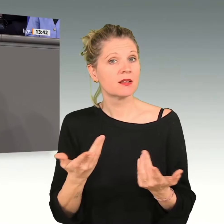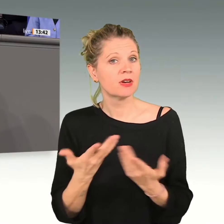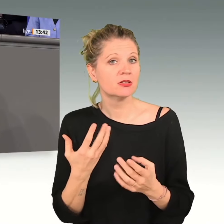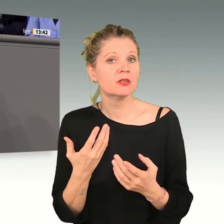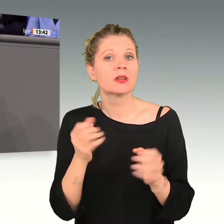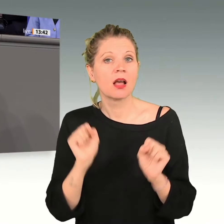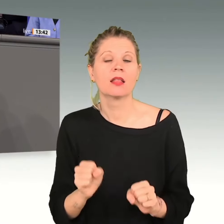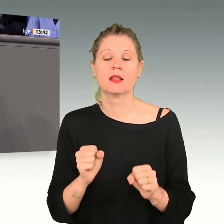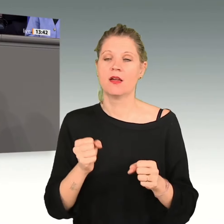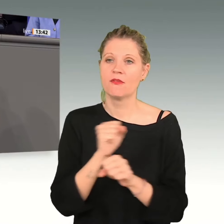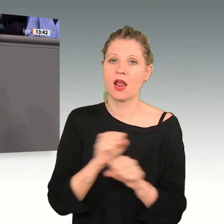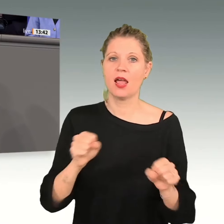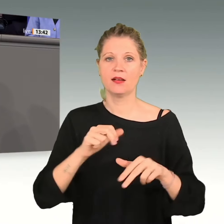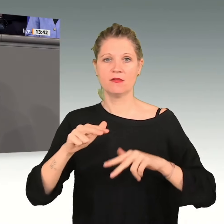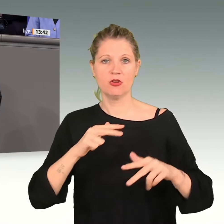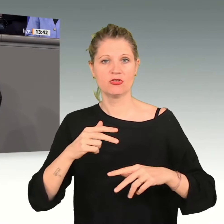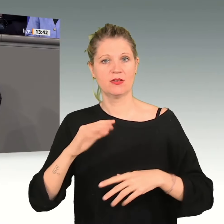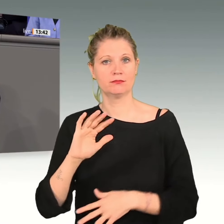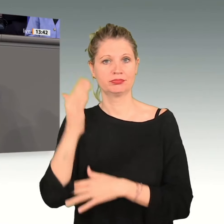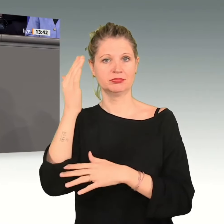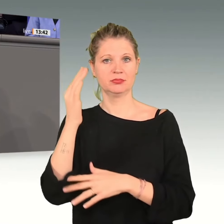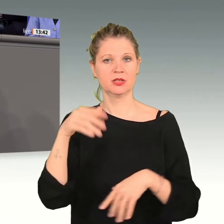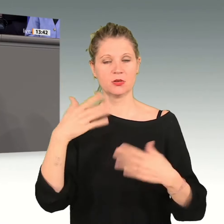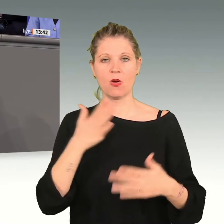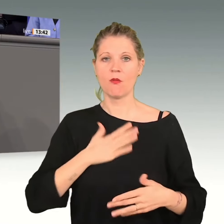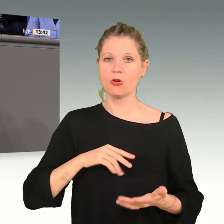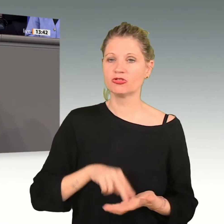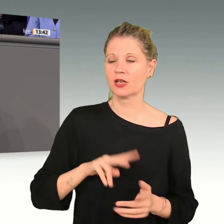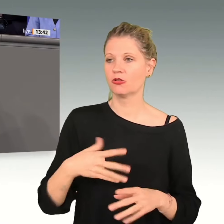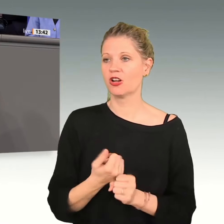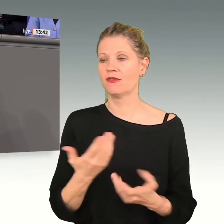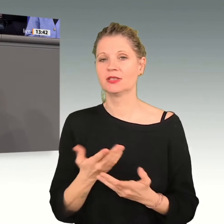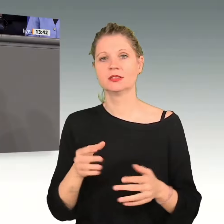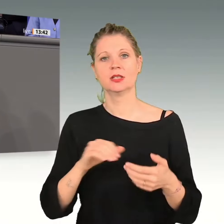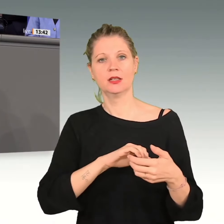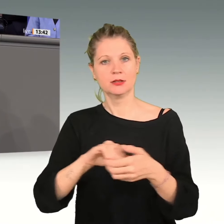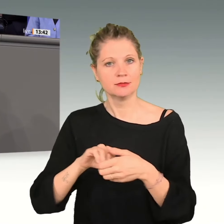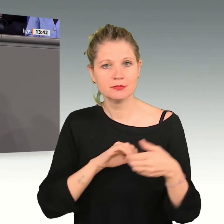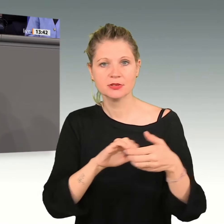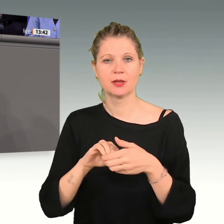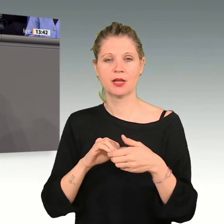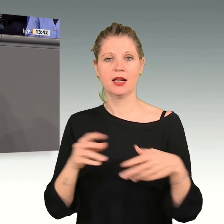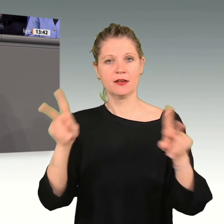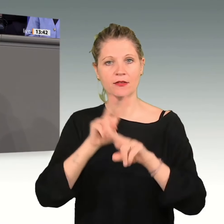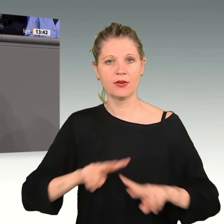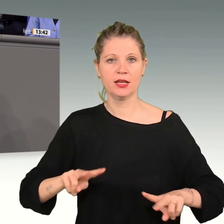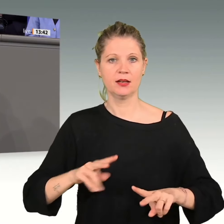zu erwirtschaften. Wohlstand, der dann auch zum sozialen Frieden und zum sozialen Zusammenhalt unseres Landes